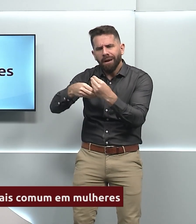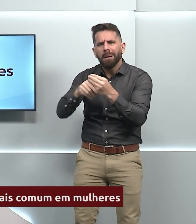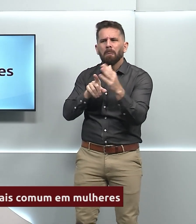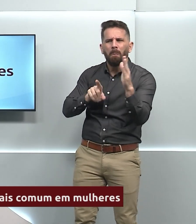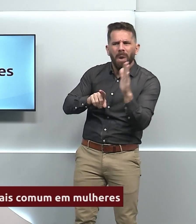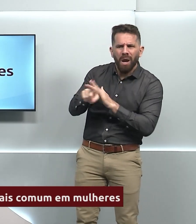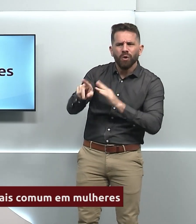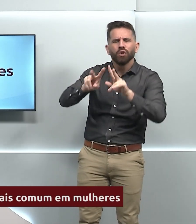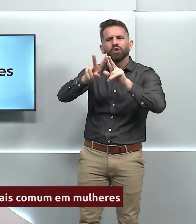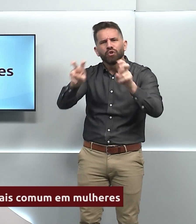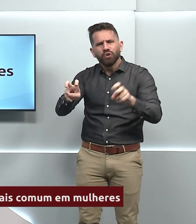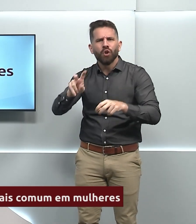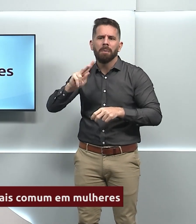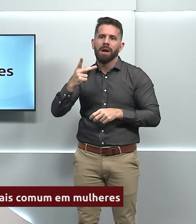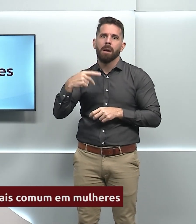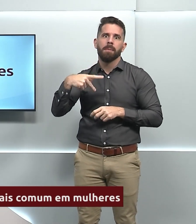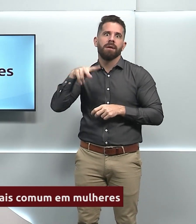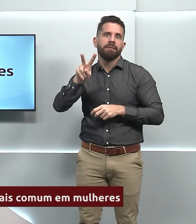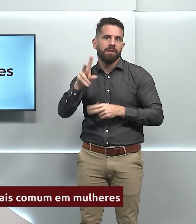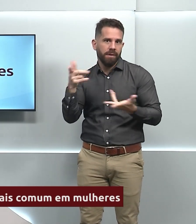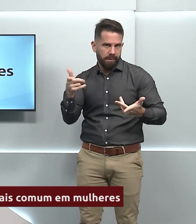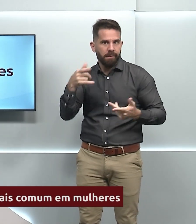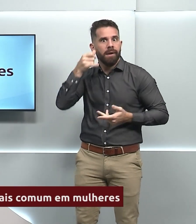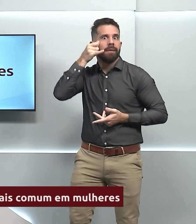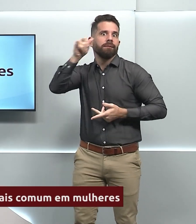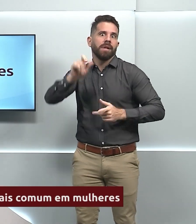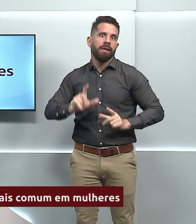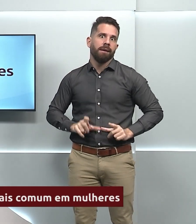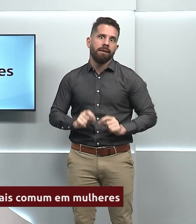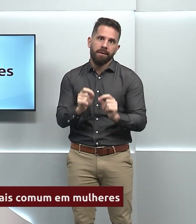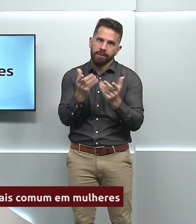para prevenir doenças, como, por exemplo, o câncer de colo de útero. Obrigado.